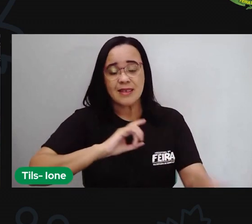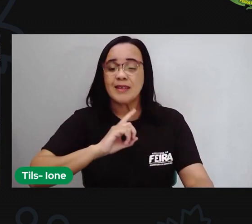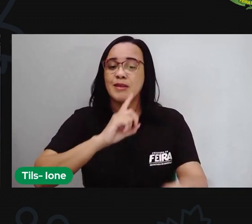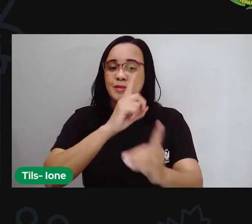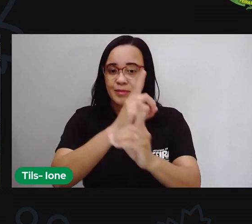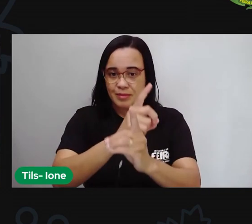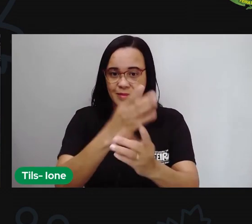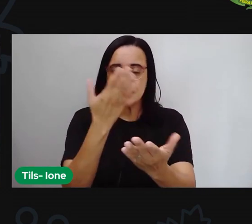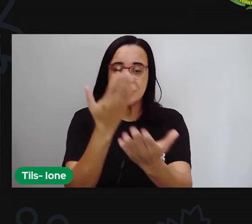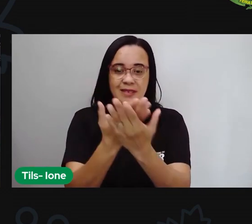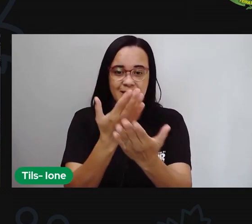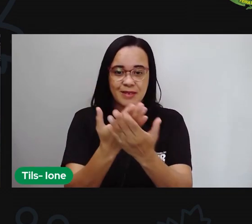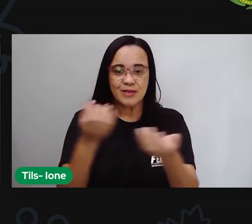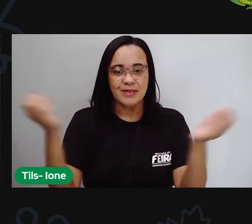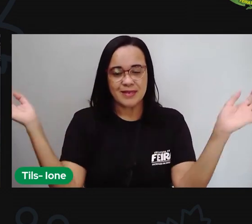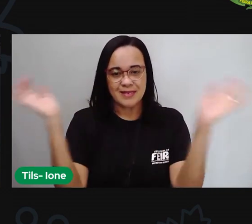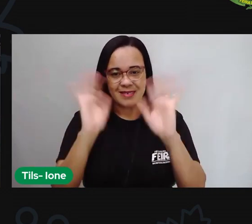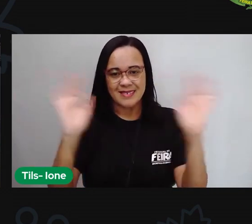ó tchau tchau